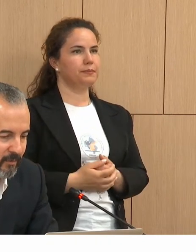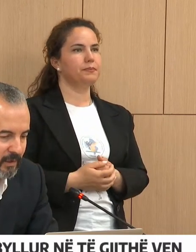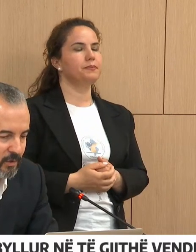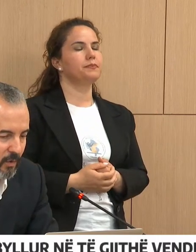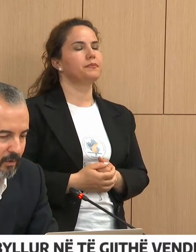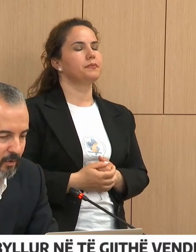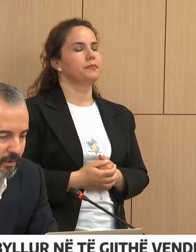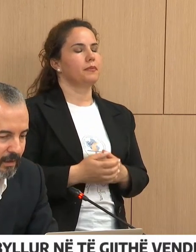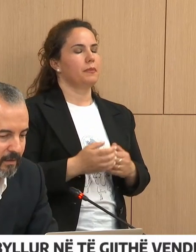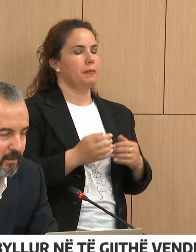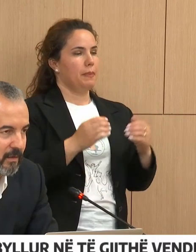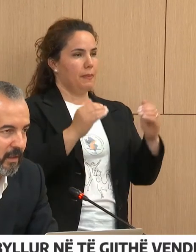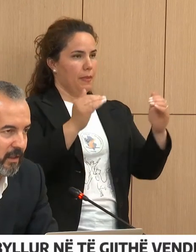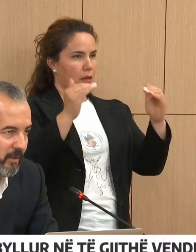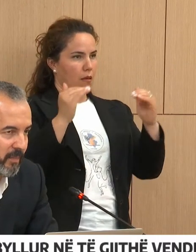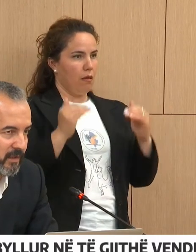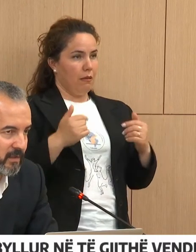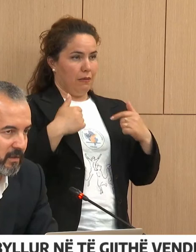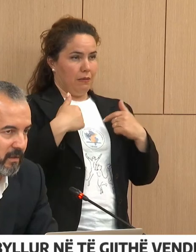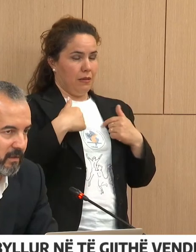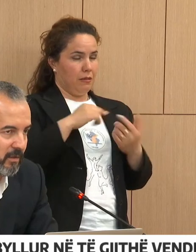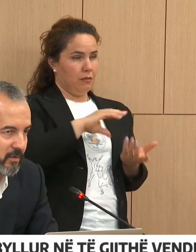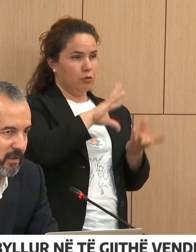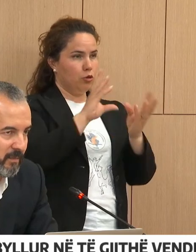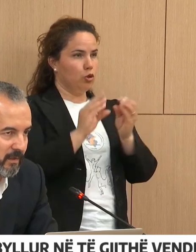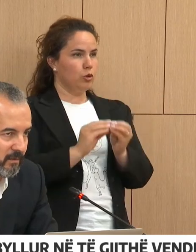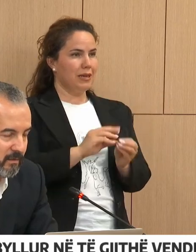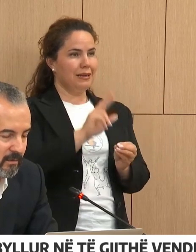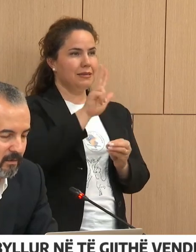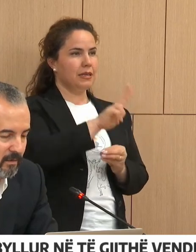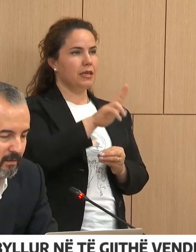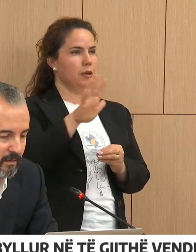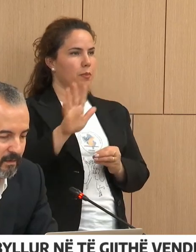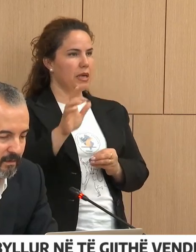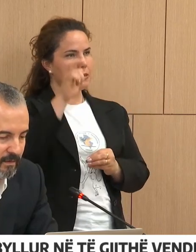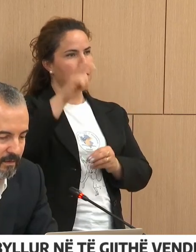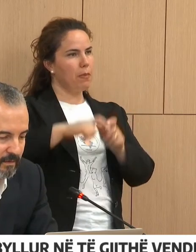Kemi administruar në total 35 denoncime.